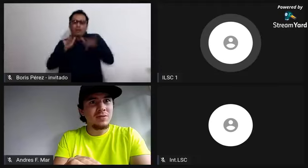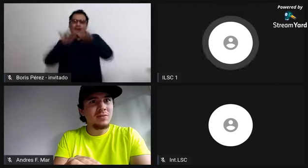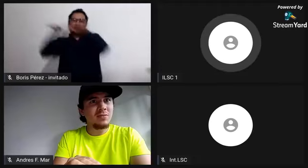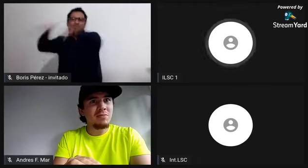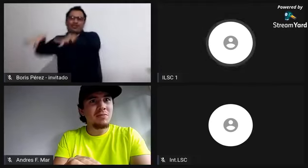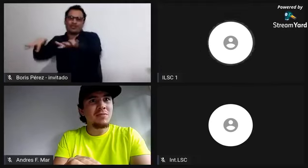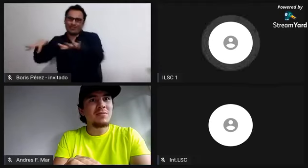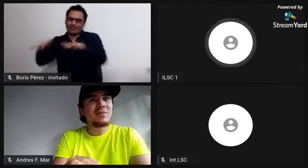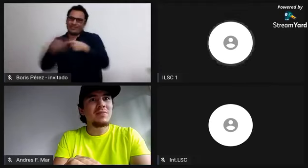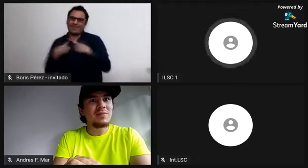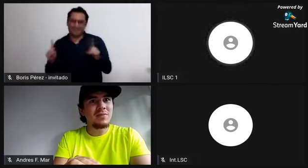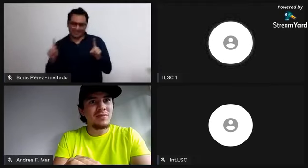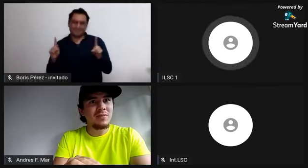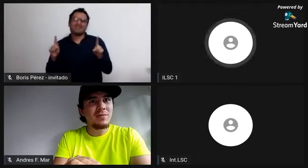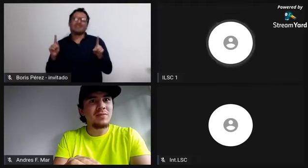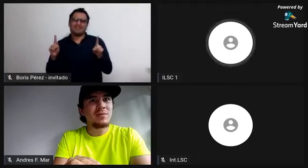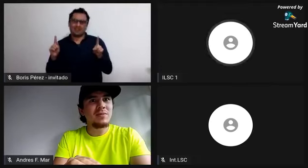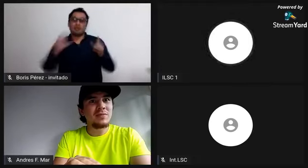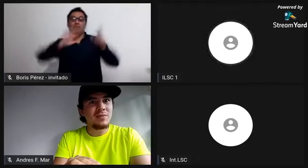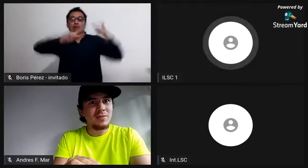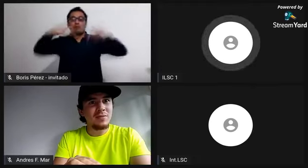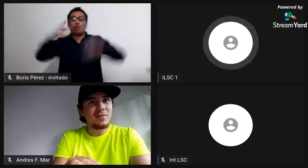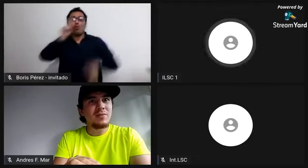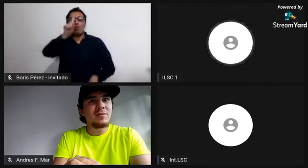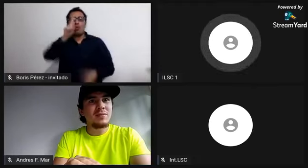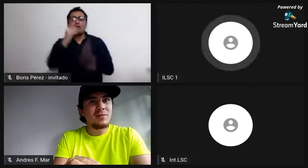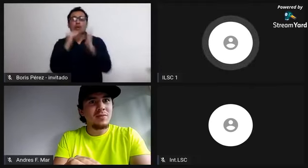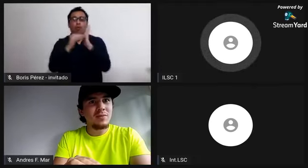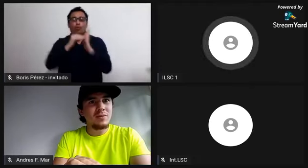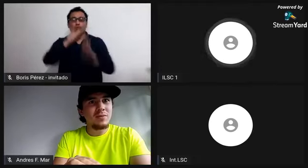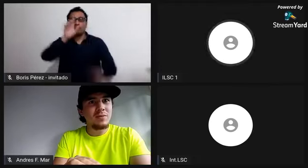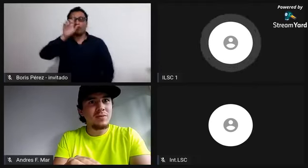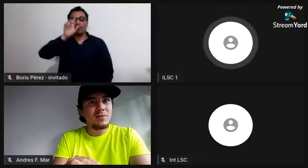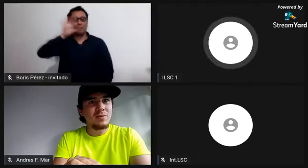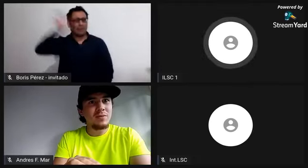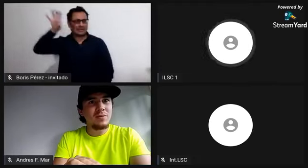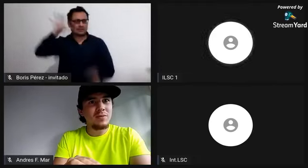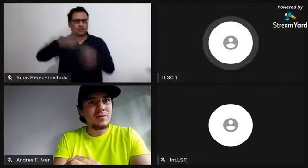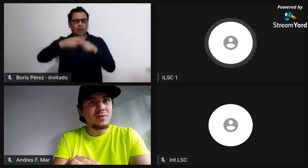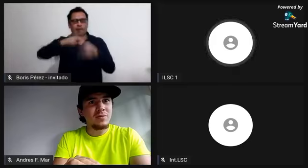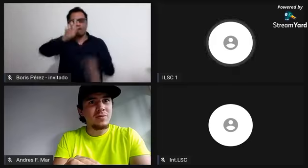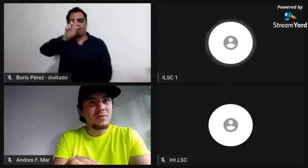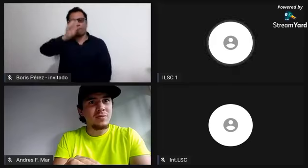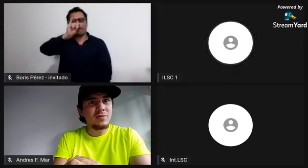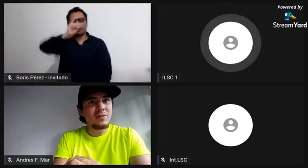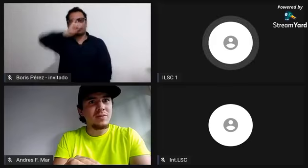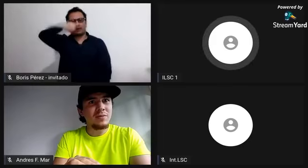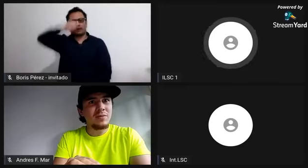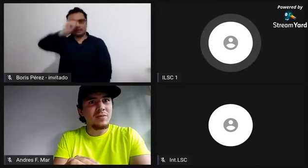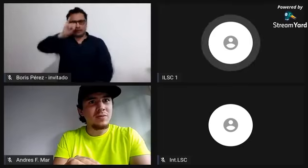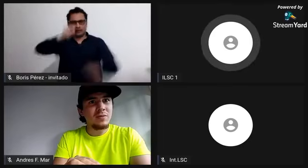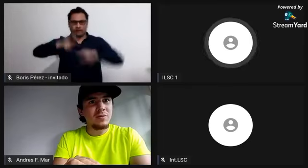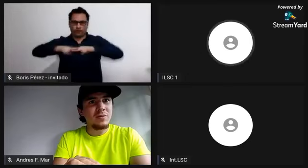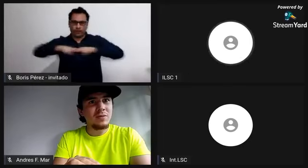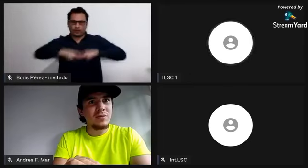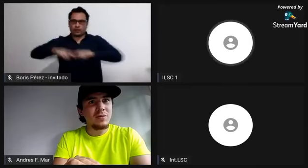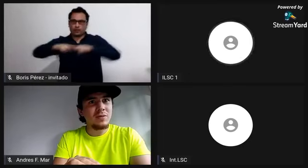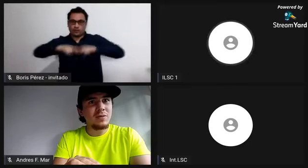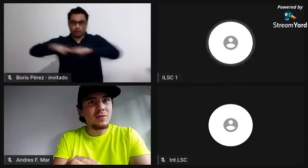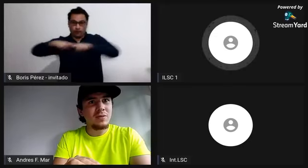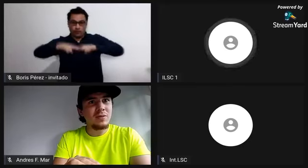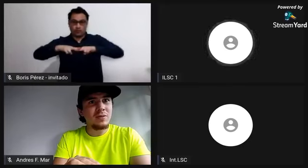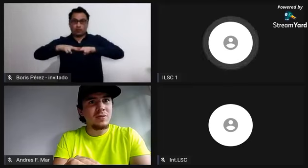si hablamos, por ejemplo, de un porcentaje de africanos en Australia, ya hablamos de